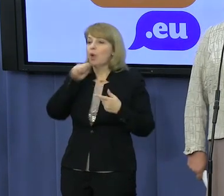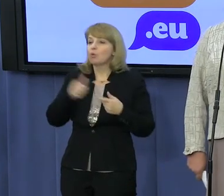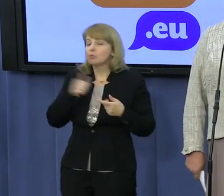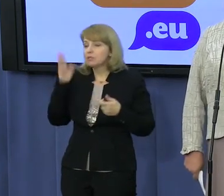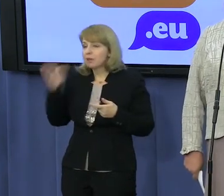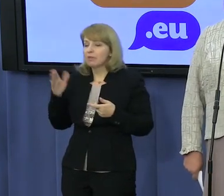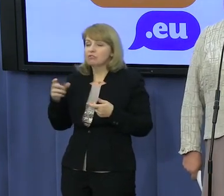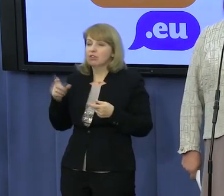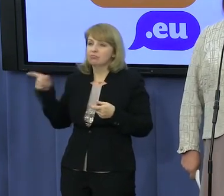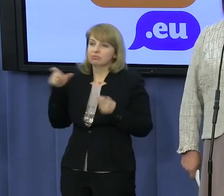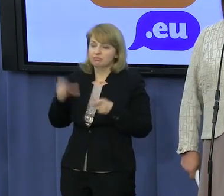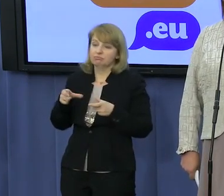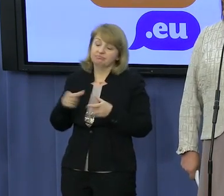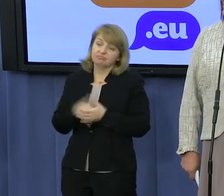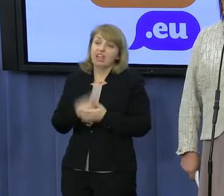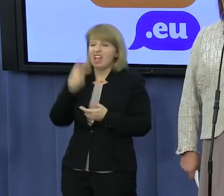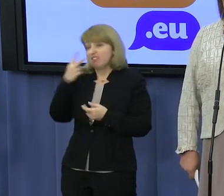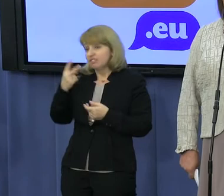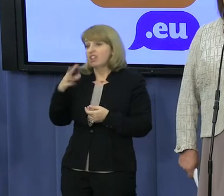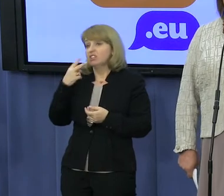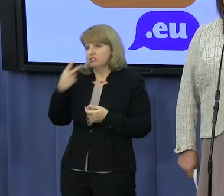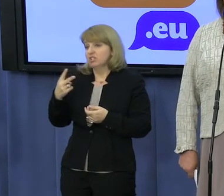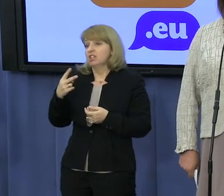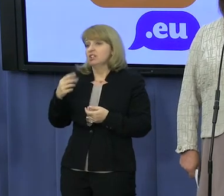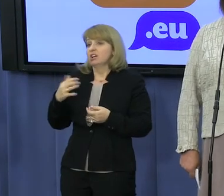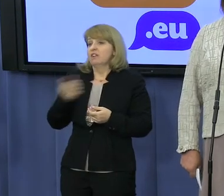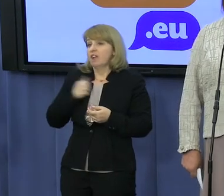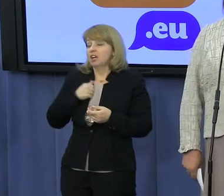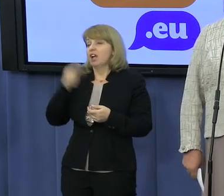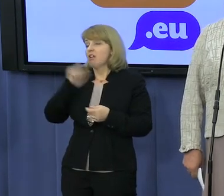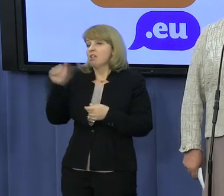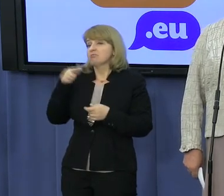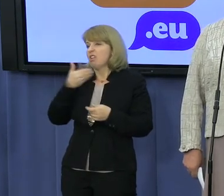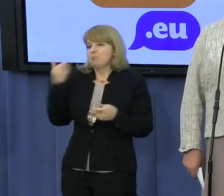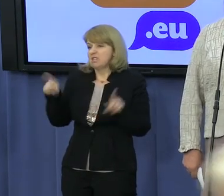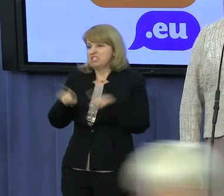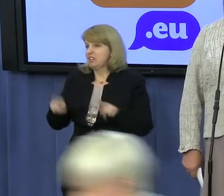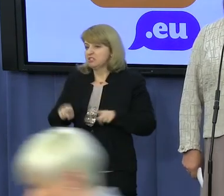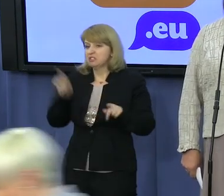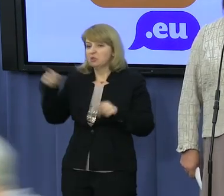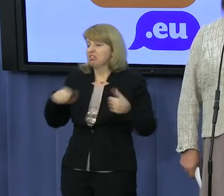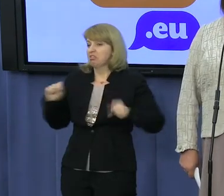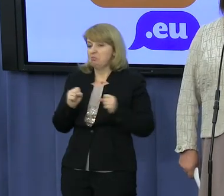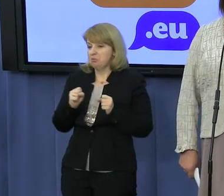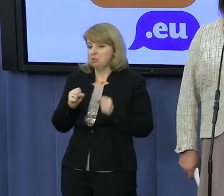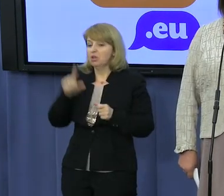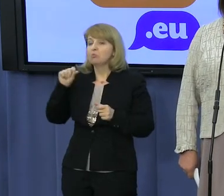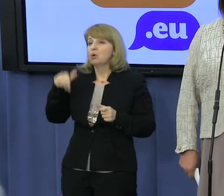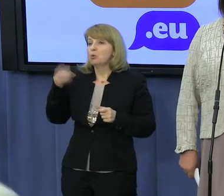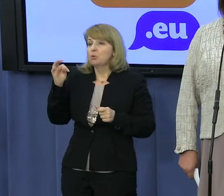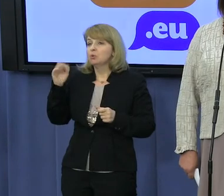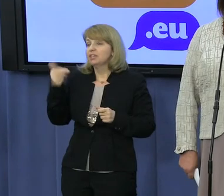pozwolimy. Widać wyraźnie, że nie, że to nie będzie miało żadnego wpływu. Ja dzisiaj nie widzę żadnego powodu,